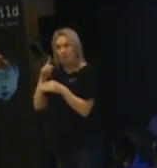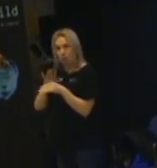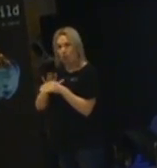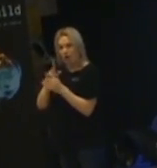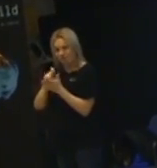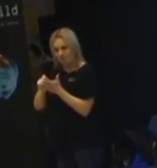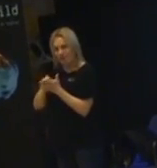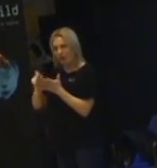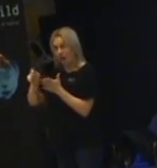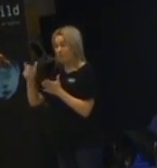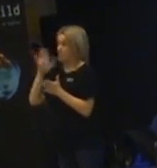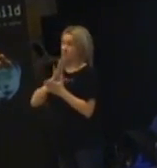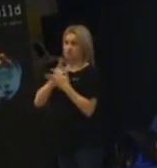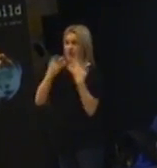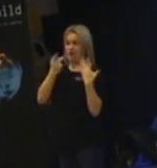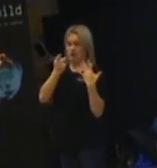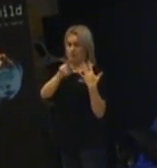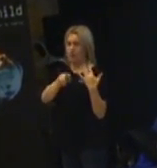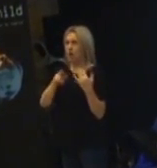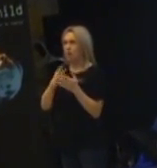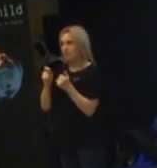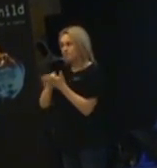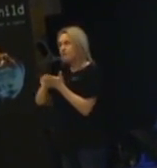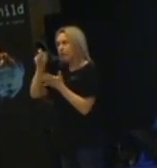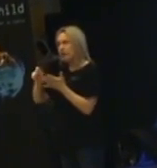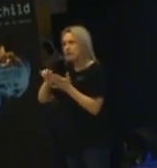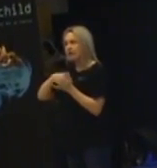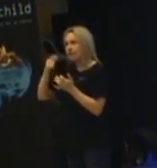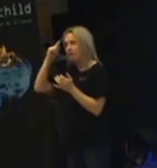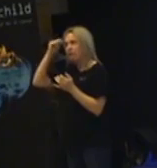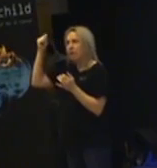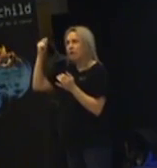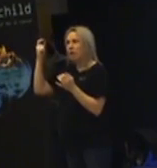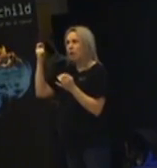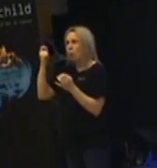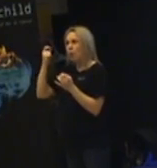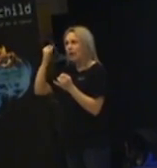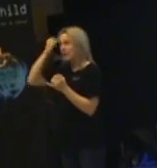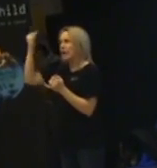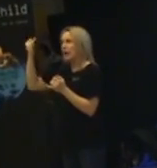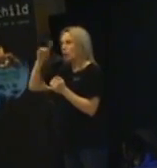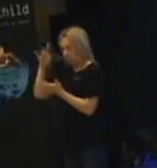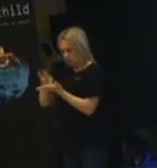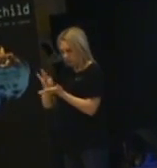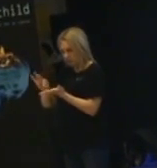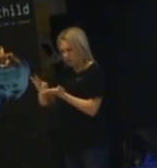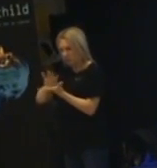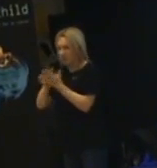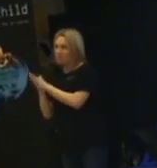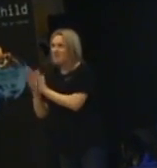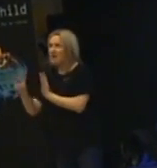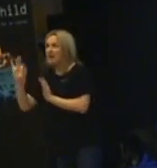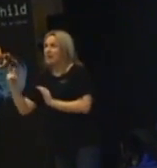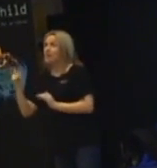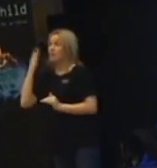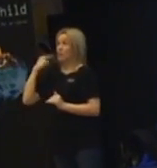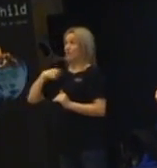kan vi hitta många fler exempel. Men nu tar jag bara det här exemplet idag. Så de tänker ut visionära idéer. Och så sänder de verklighet. När jag var